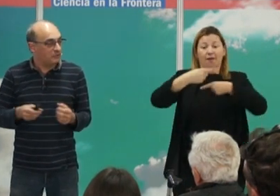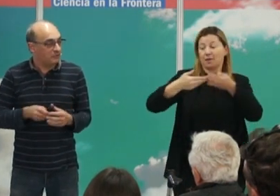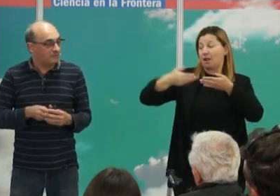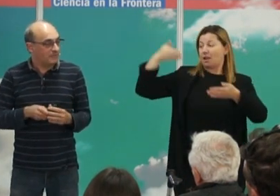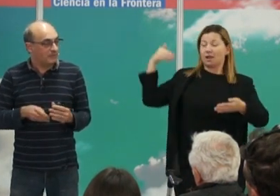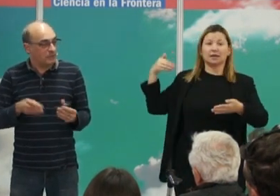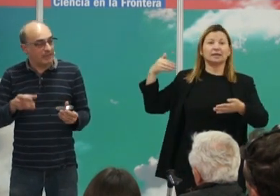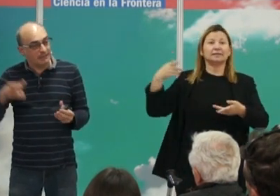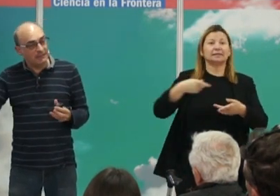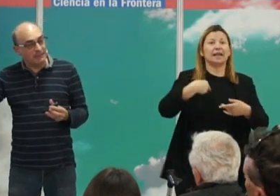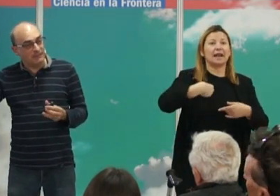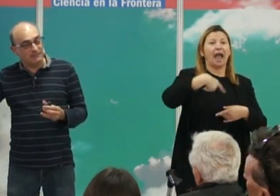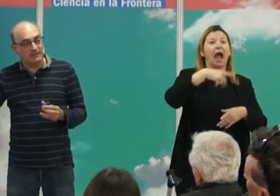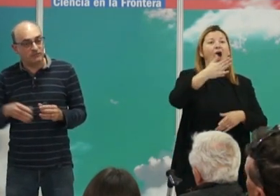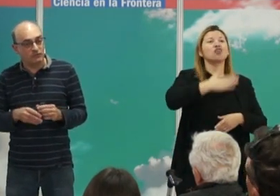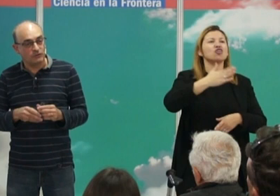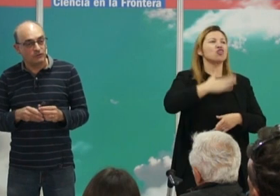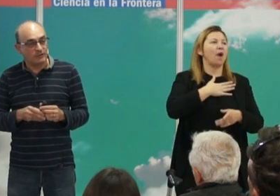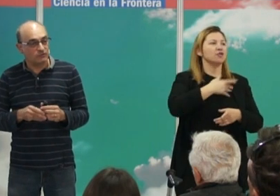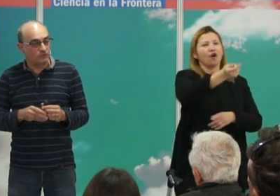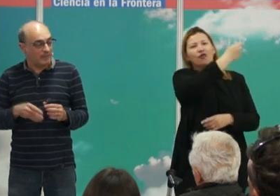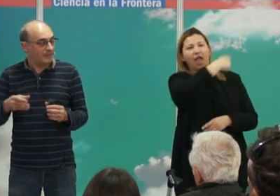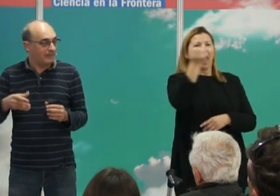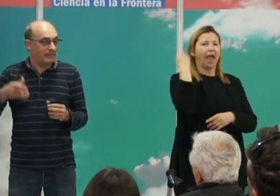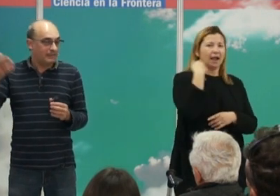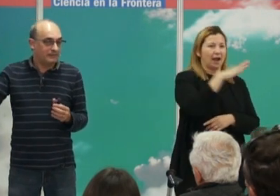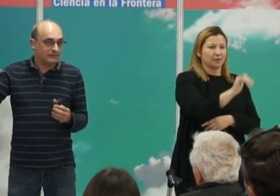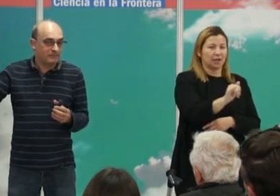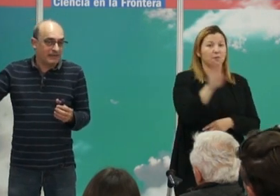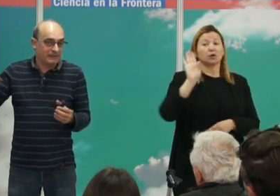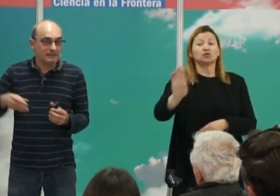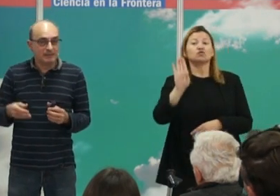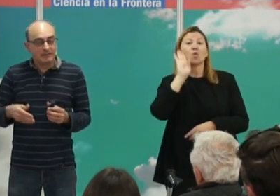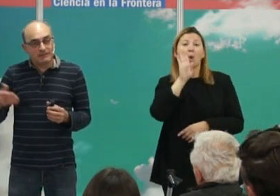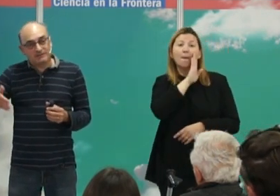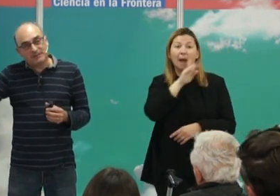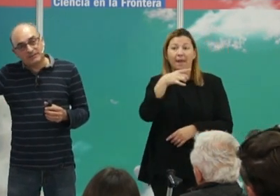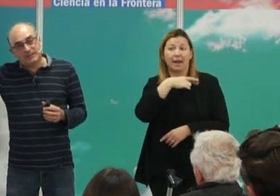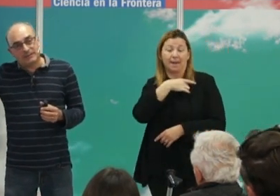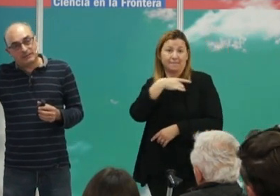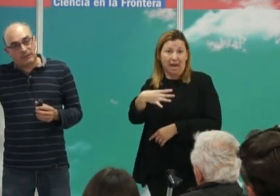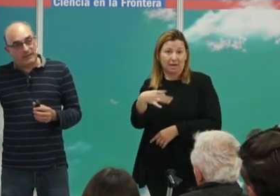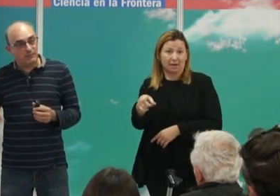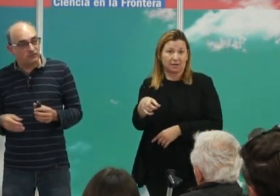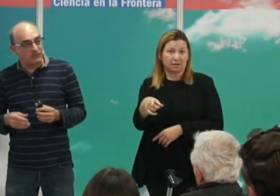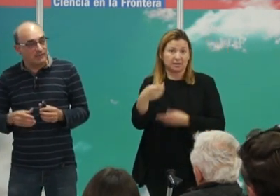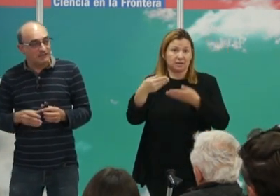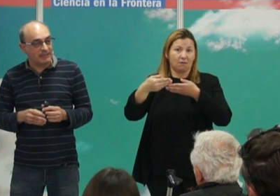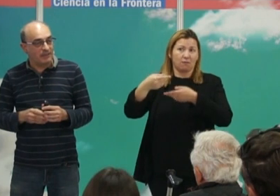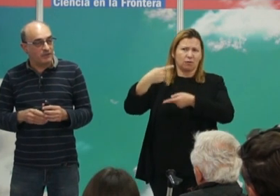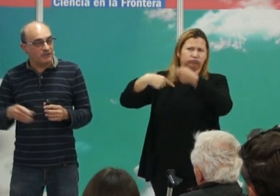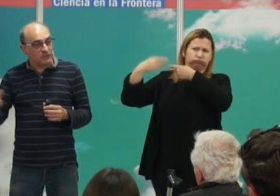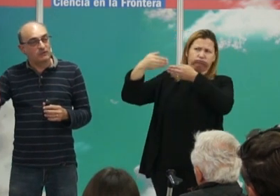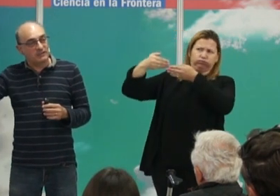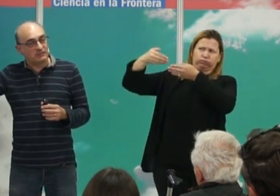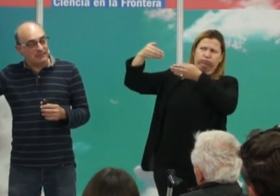de esclavos porque a través de su madre que era blanca si retrocedemos unas cuantas